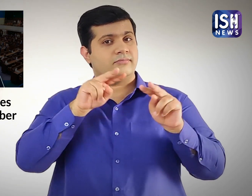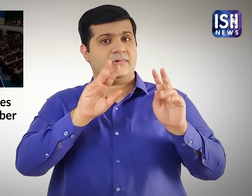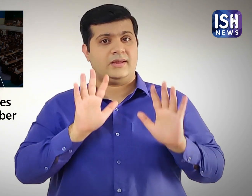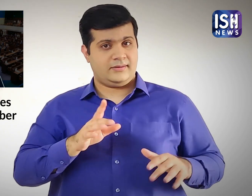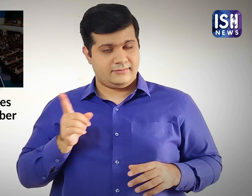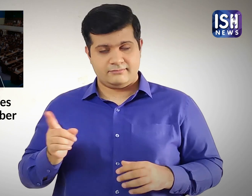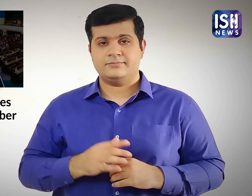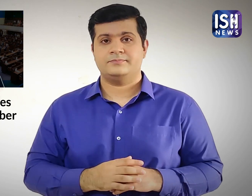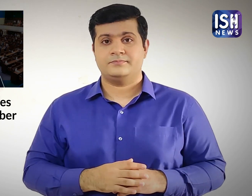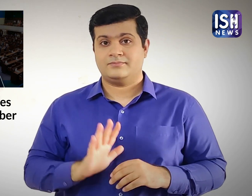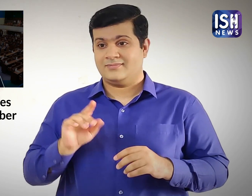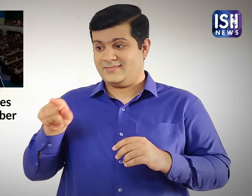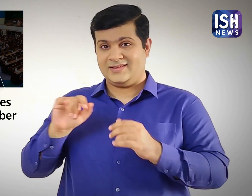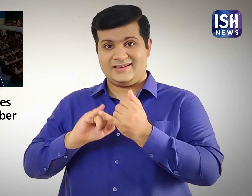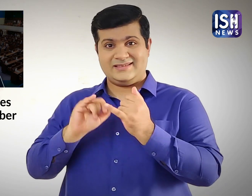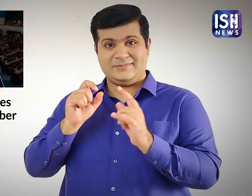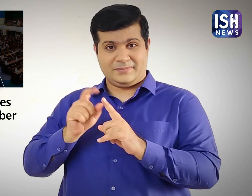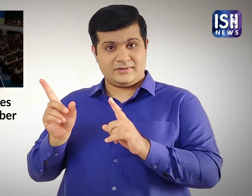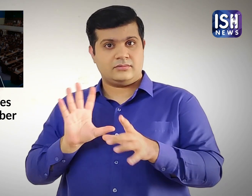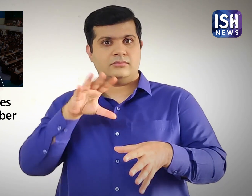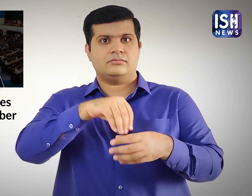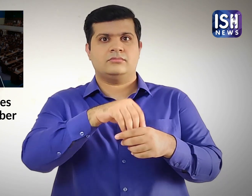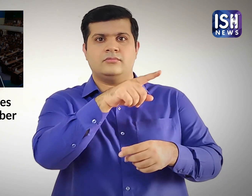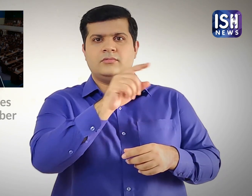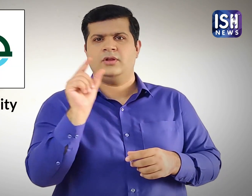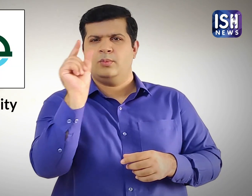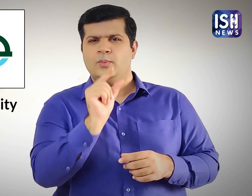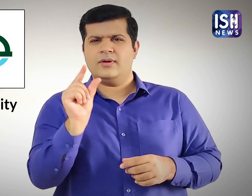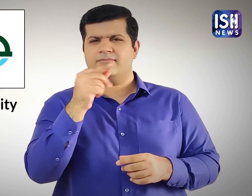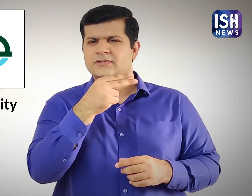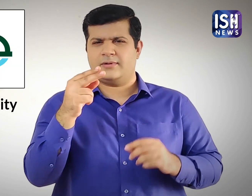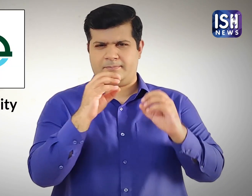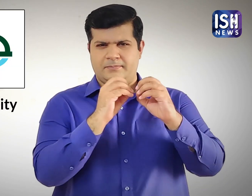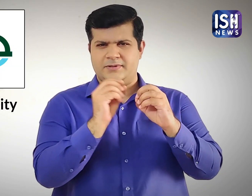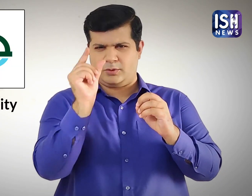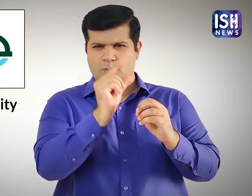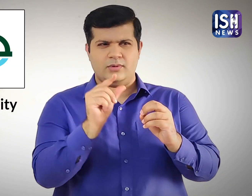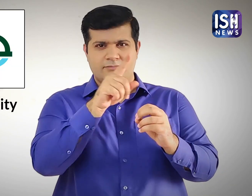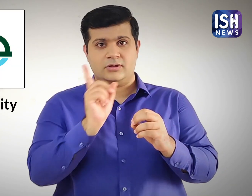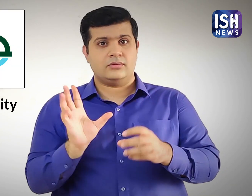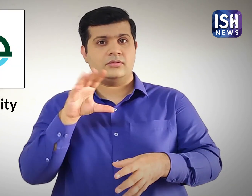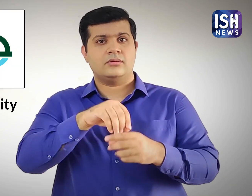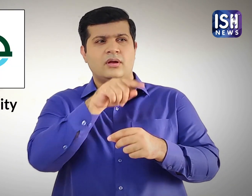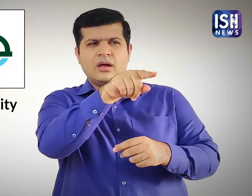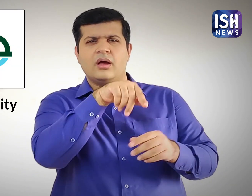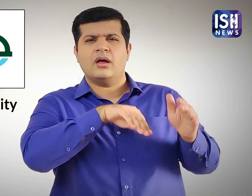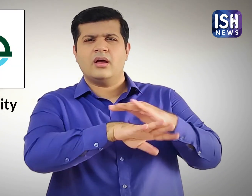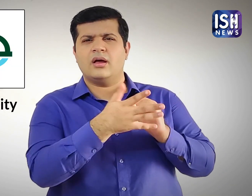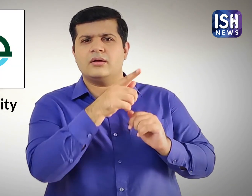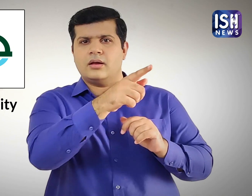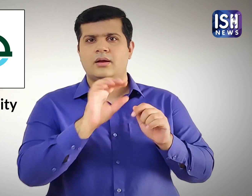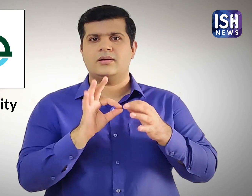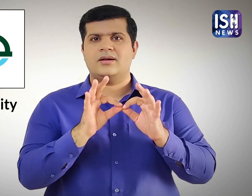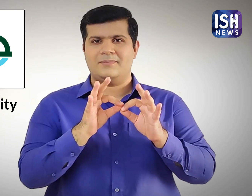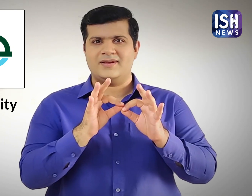है। उन्होंने बारलान विश्व विध्यालई के सांकेतिक भाषा, दुभाष्षी और कार्यकरम में